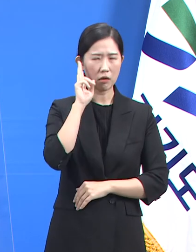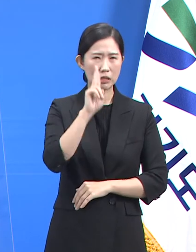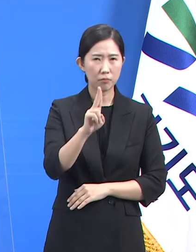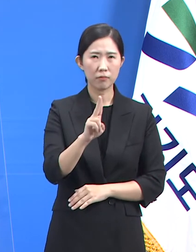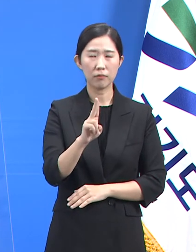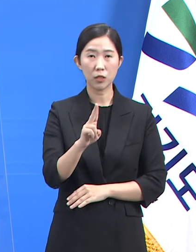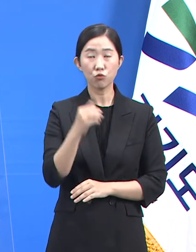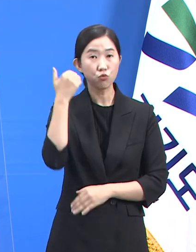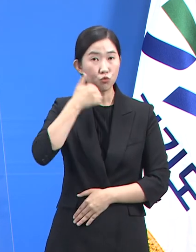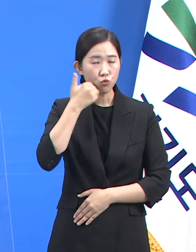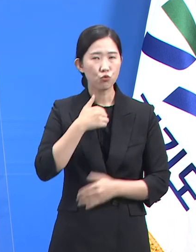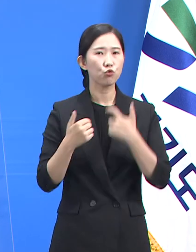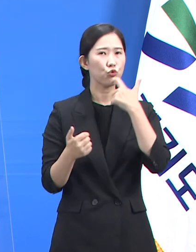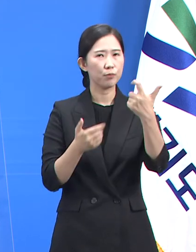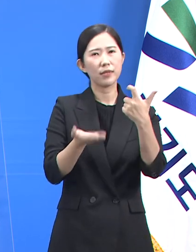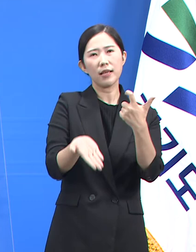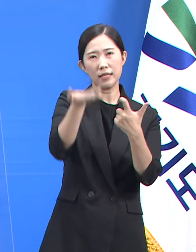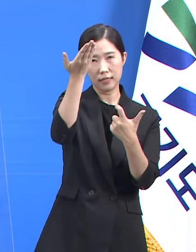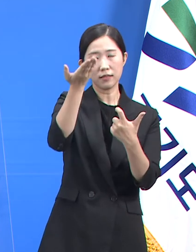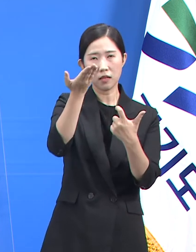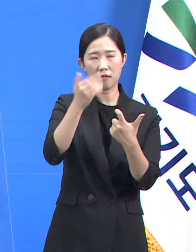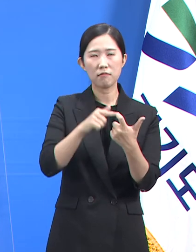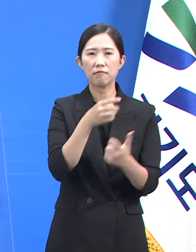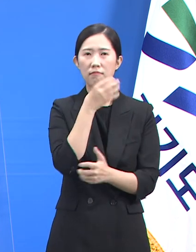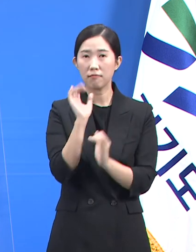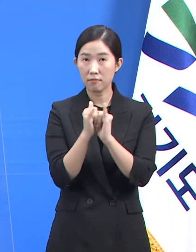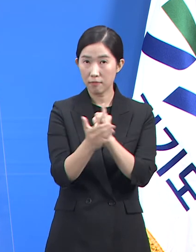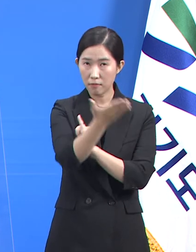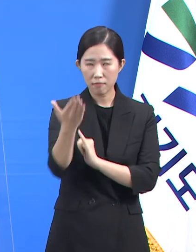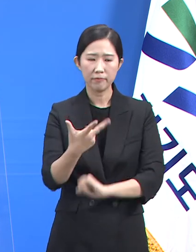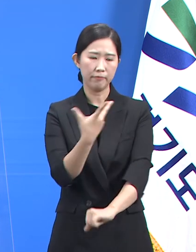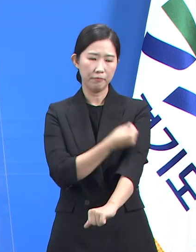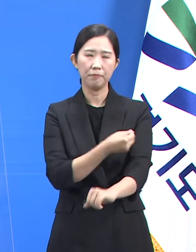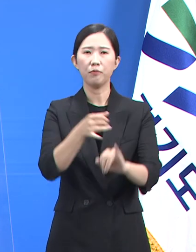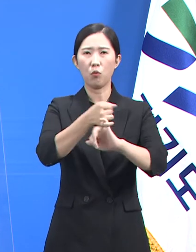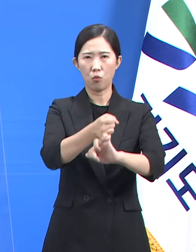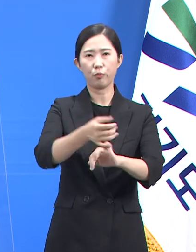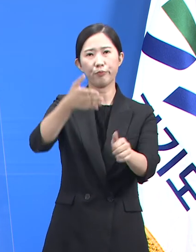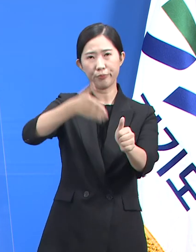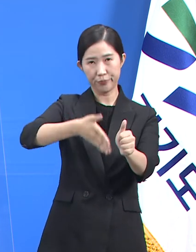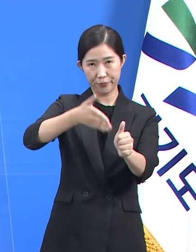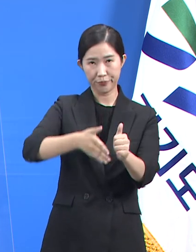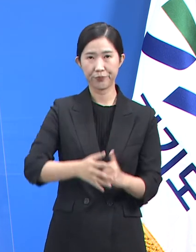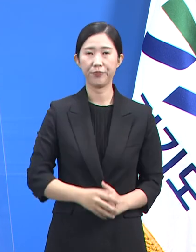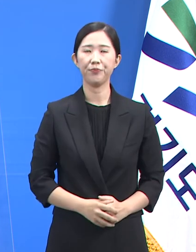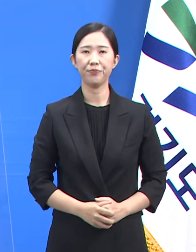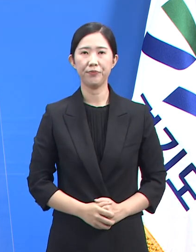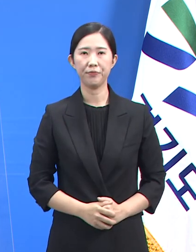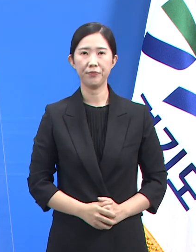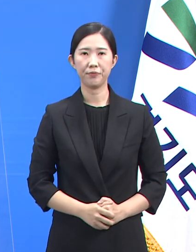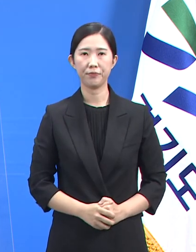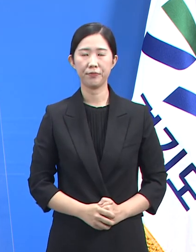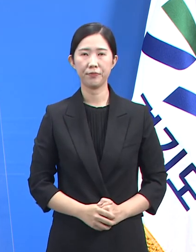60세 이상 고령층 분들께서는 조속히 접종을 받으시기를 당부 부탁드립니다.